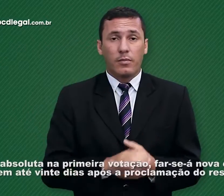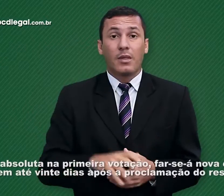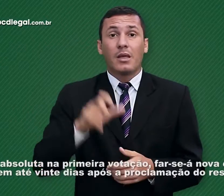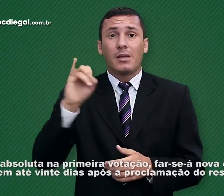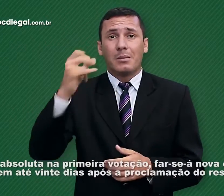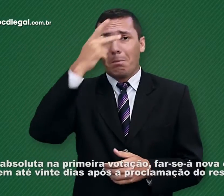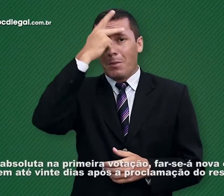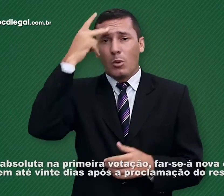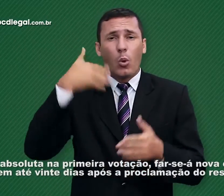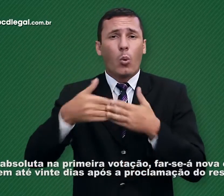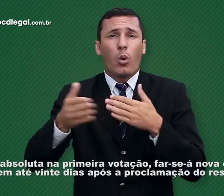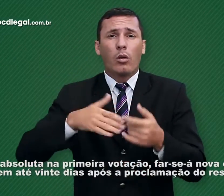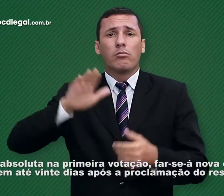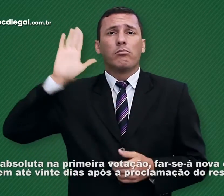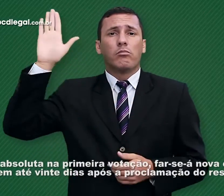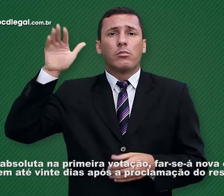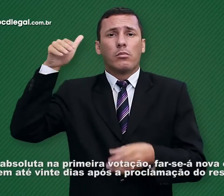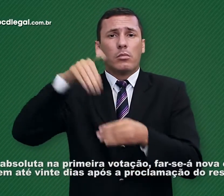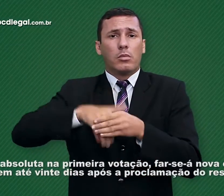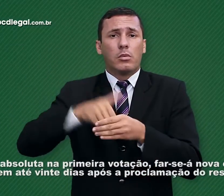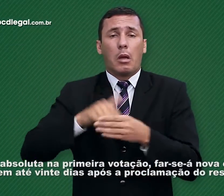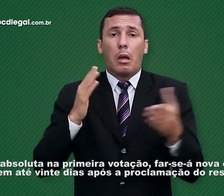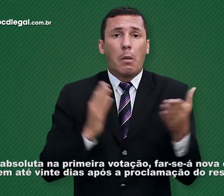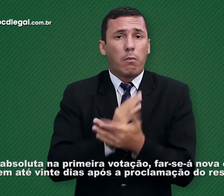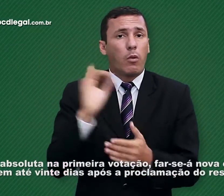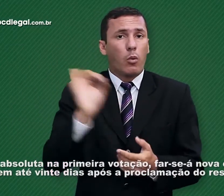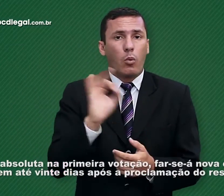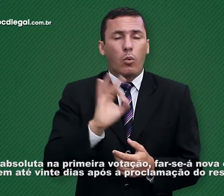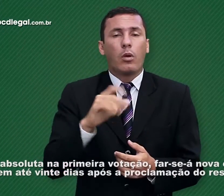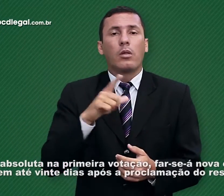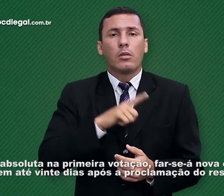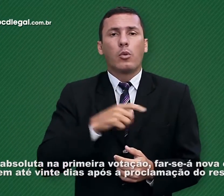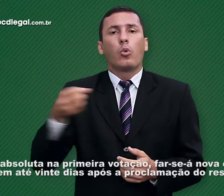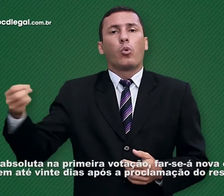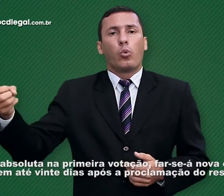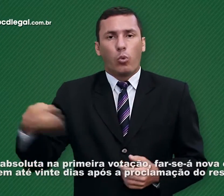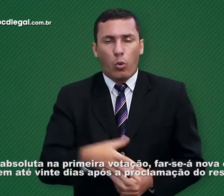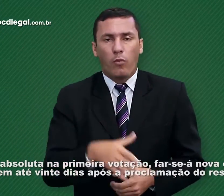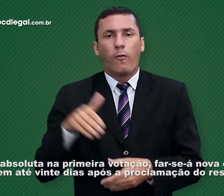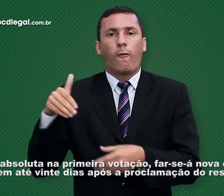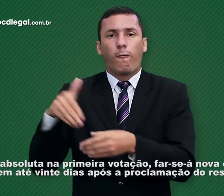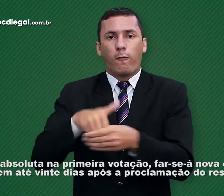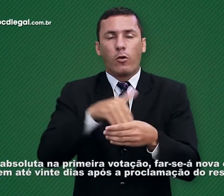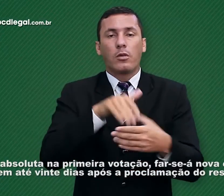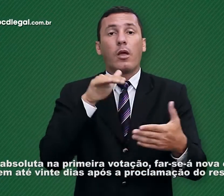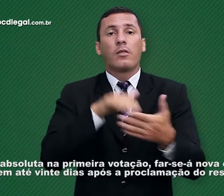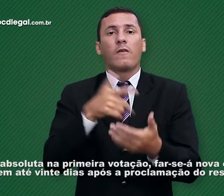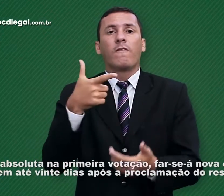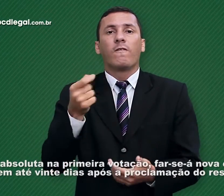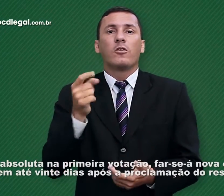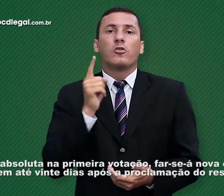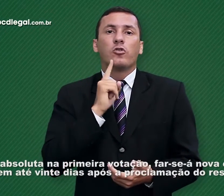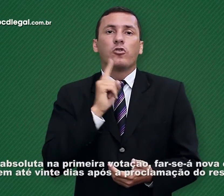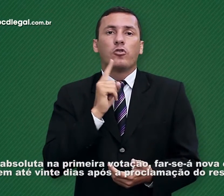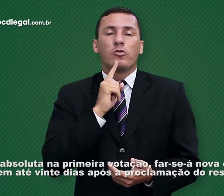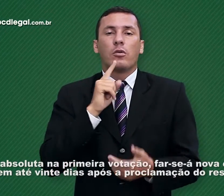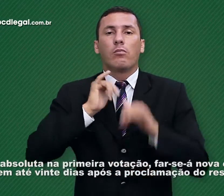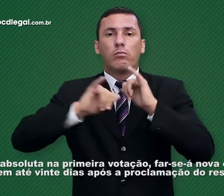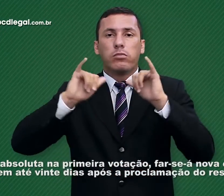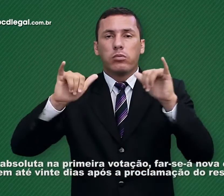primeira votação, far-se-á nova eleição em até 20 dias após a proclamação do resultado,